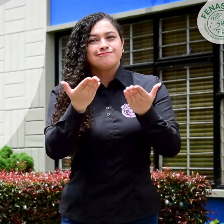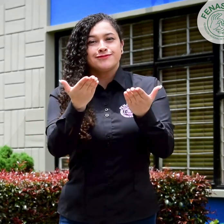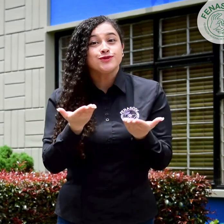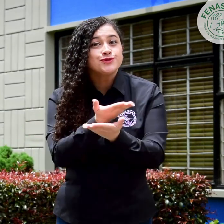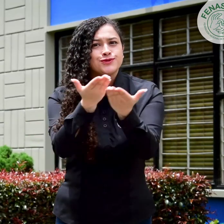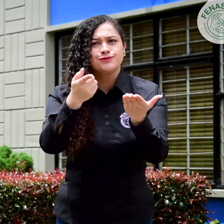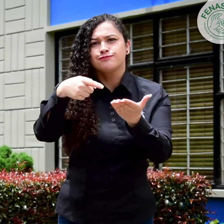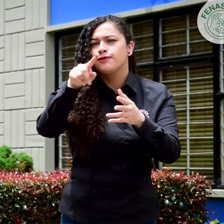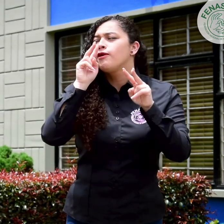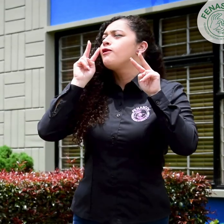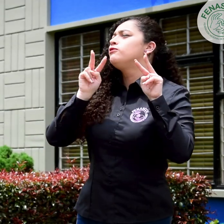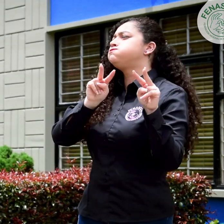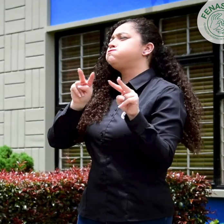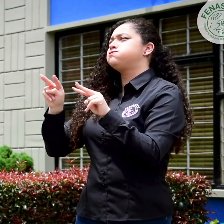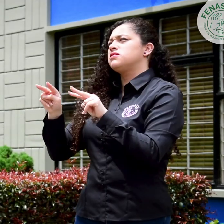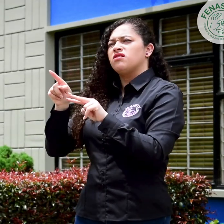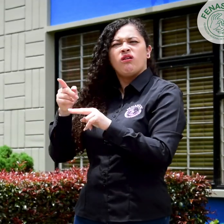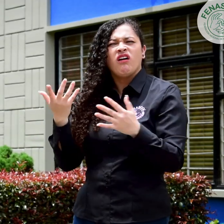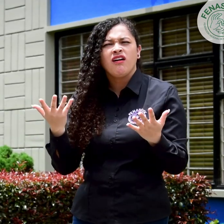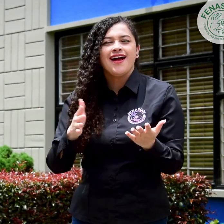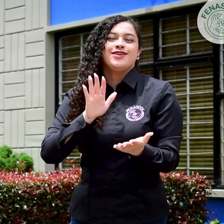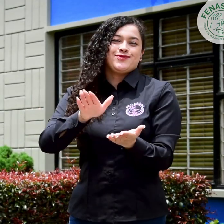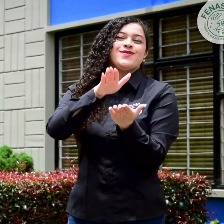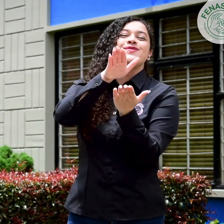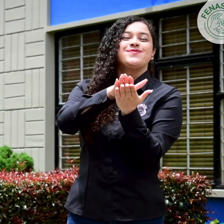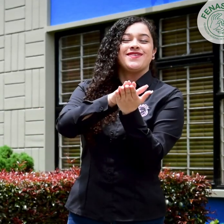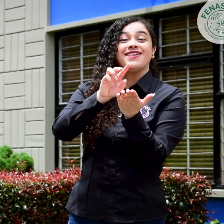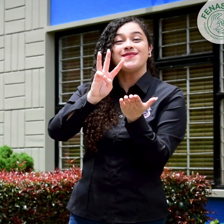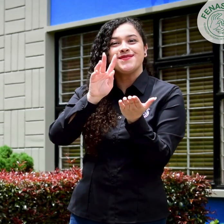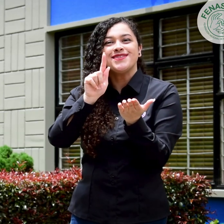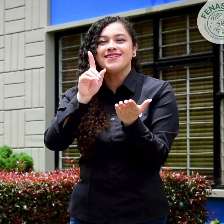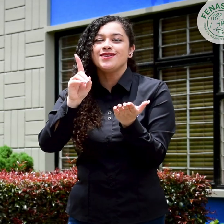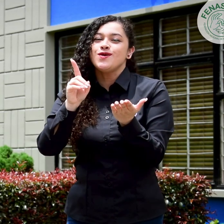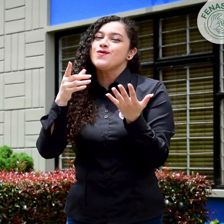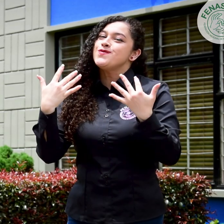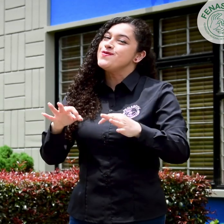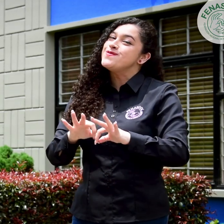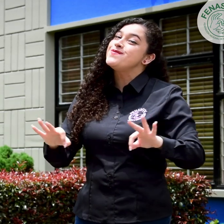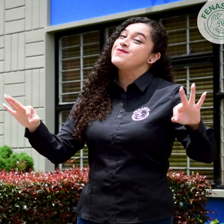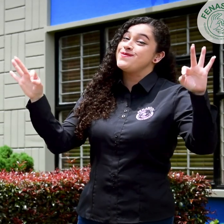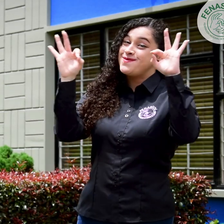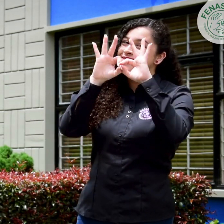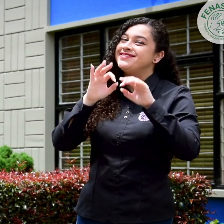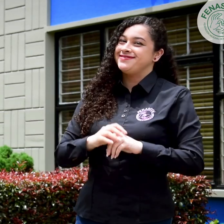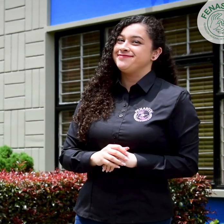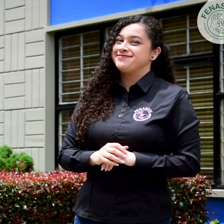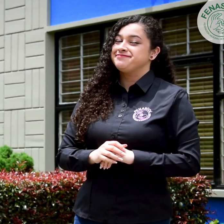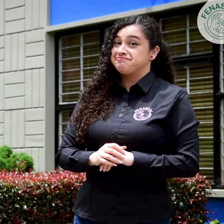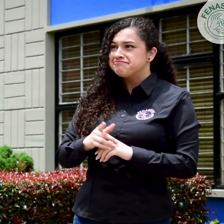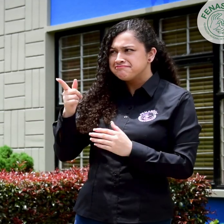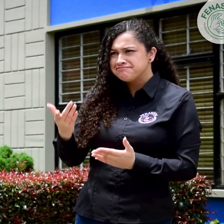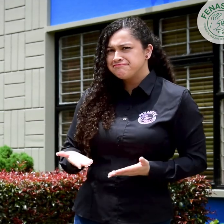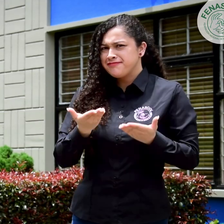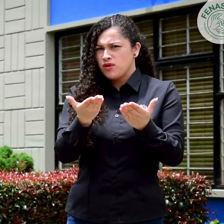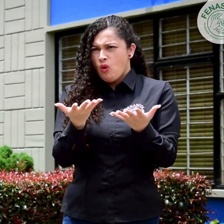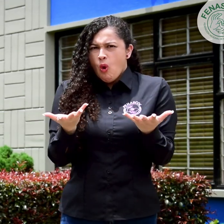y por eso ponemos a tu alcance el documento de la WFD para que puedas visualizar este insumo fundamental.